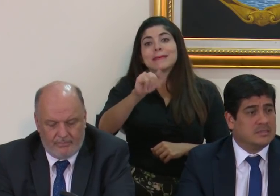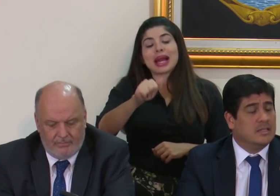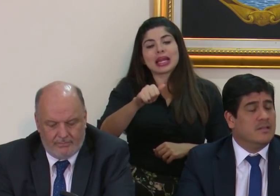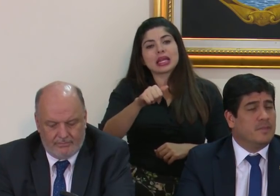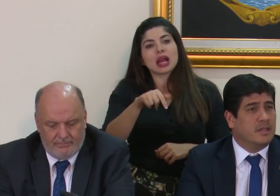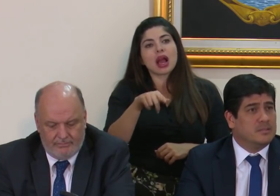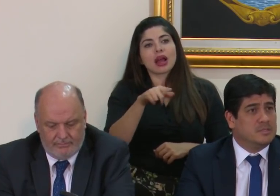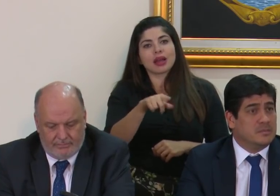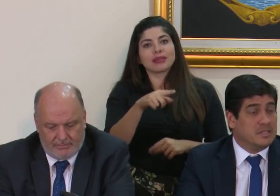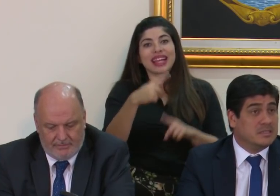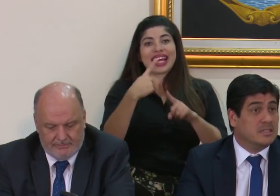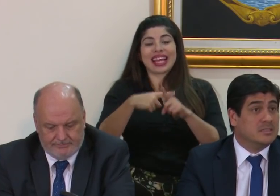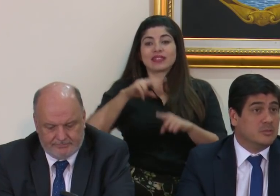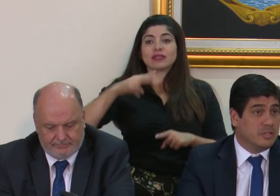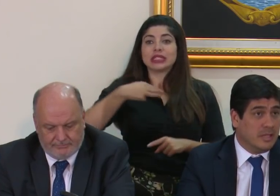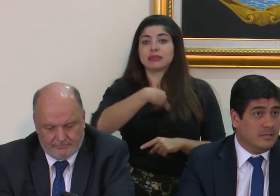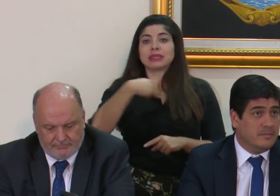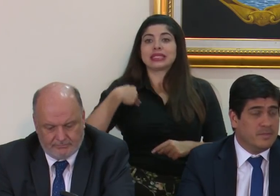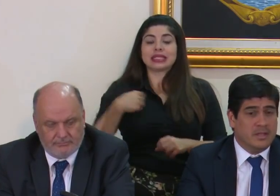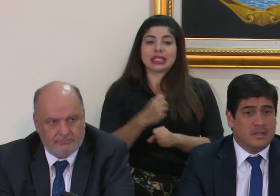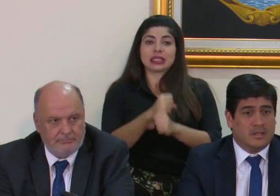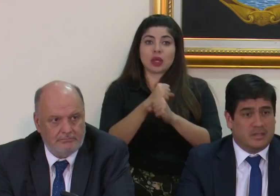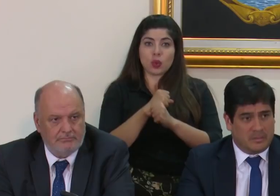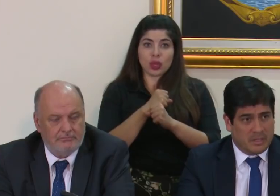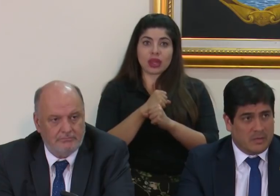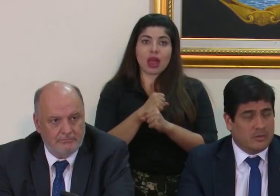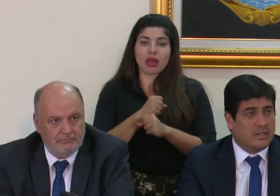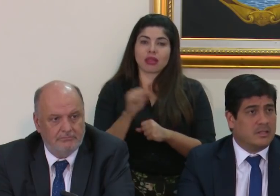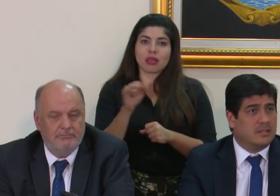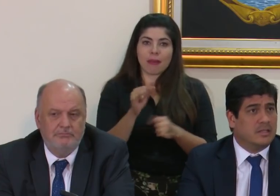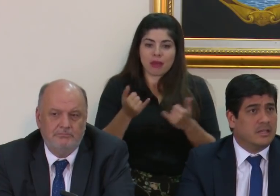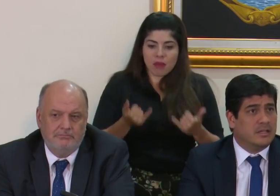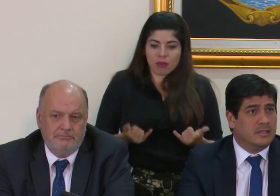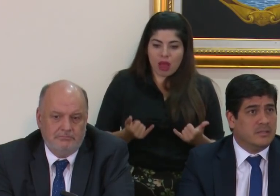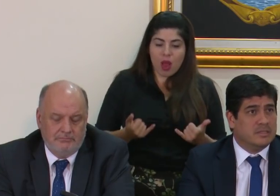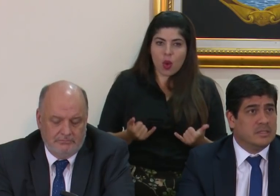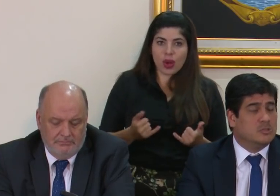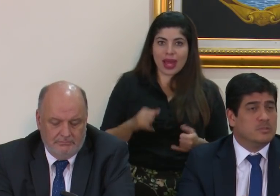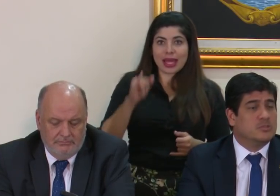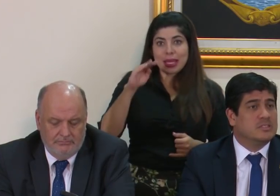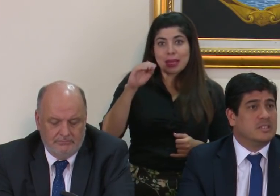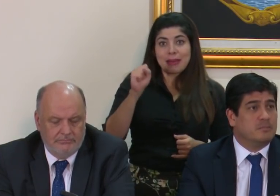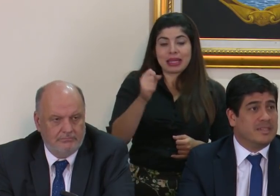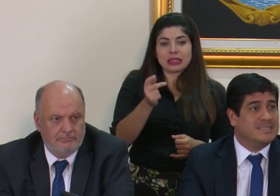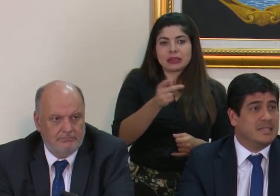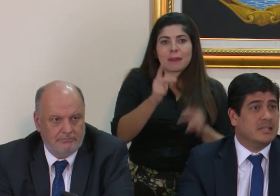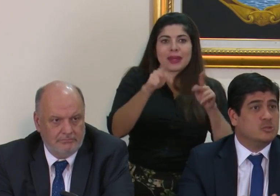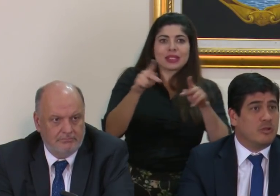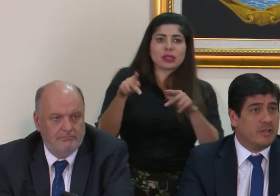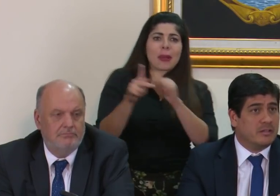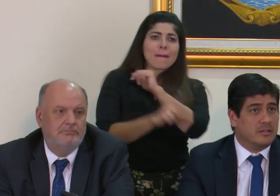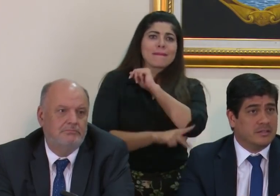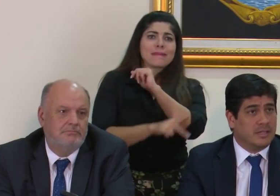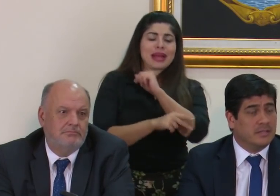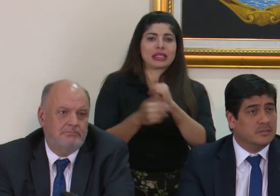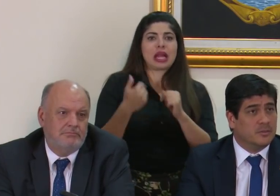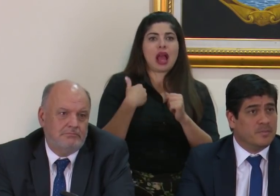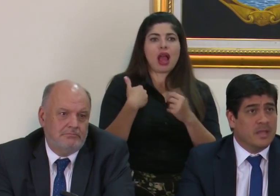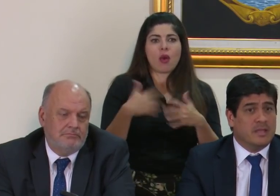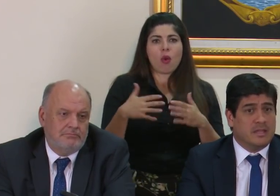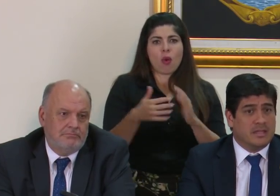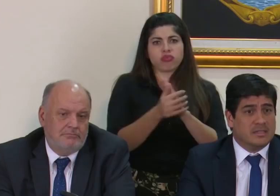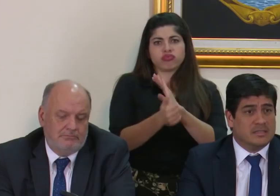que es exviceministra de Seguridad y también ahora de Limas, son personas que el país tiene a su haber en